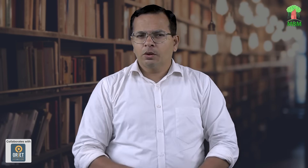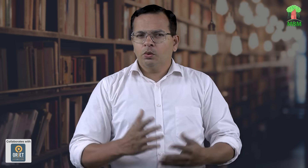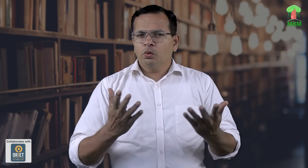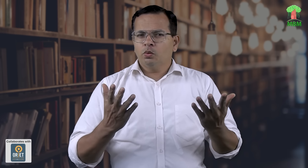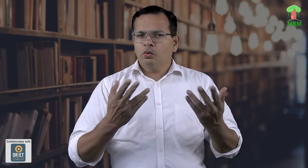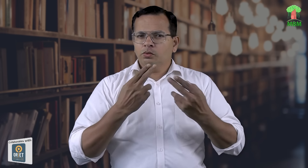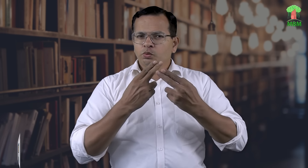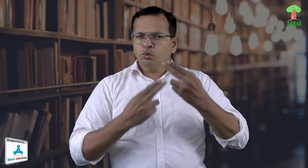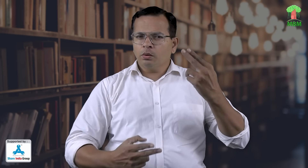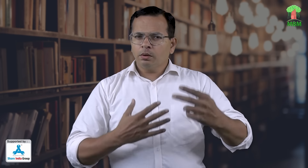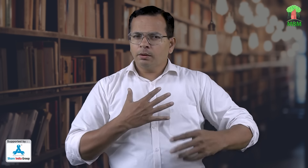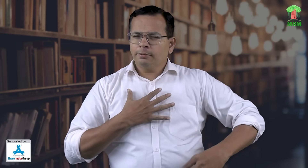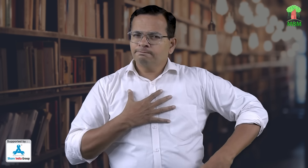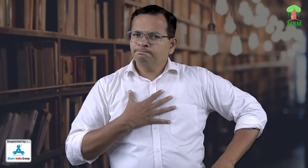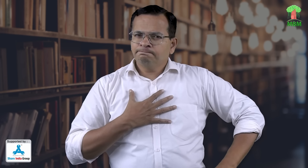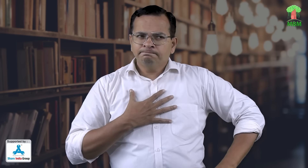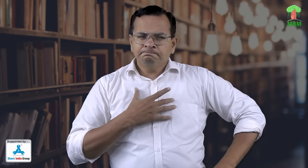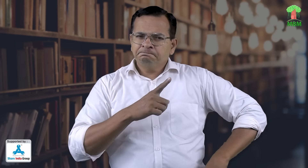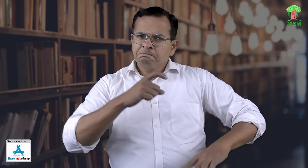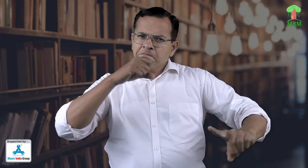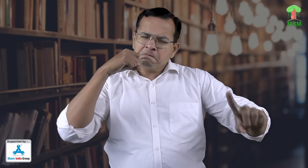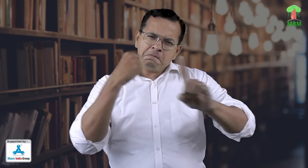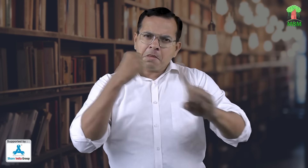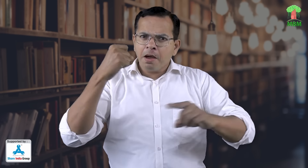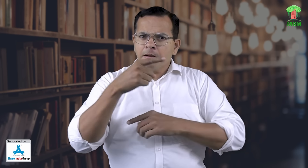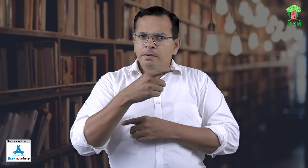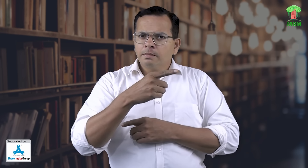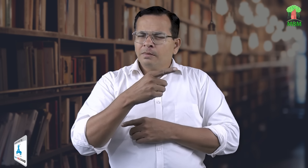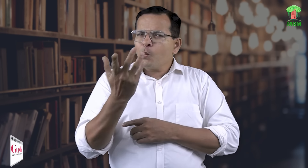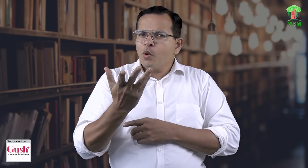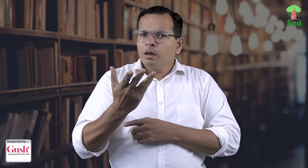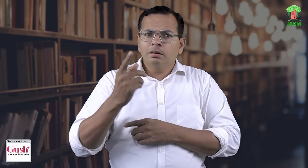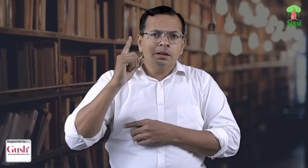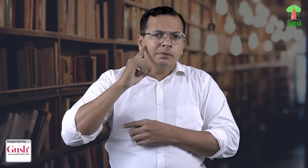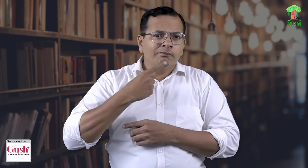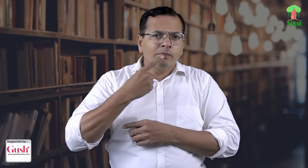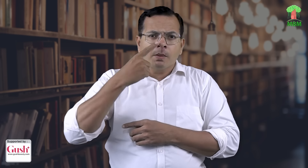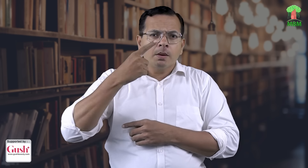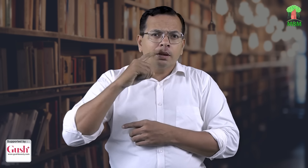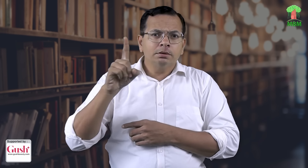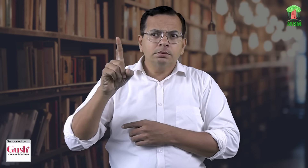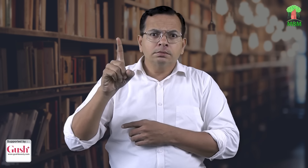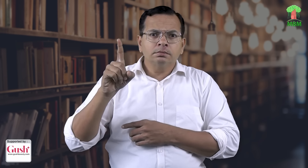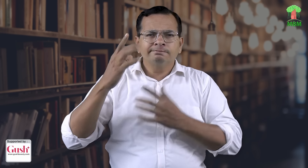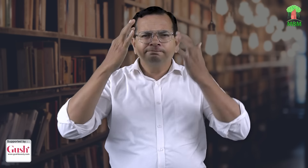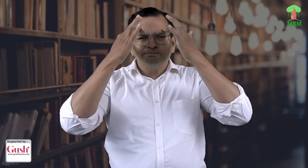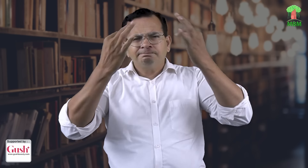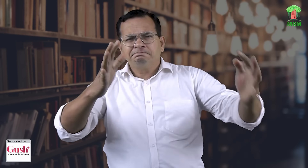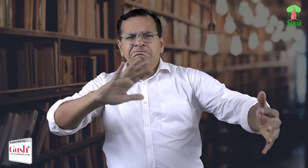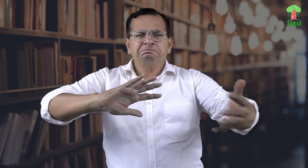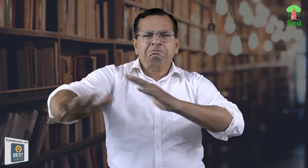मेरे माता पिता भी चीज़ को देखके समझ सकते हैं देखा आपने कि इसमें सबसे प्रभाशाली चीज क्या है कि अदर बदिर माता पिता है